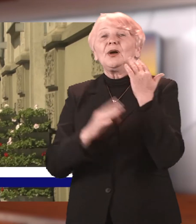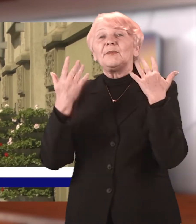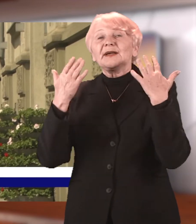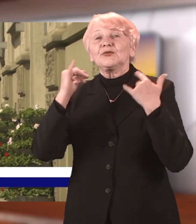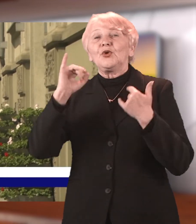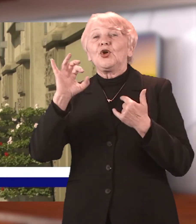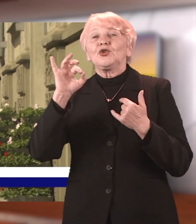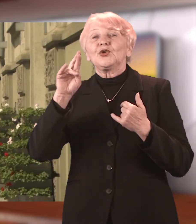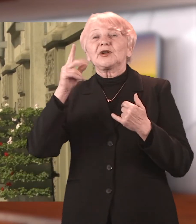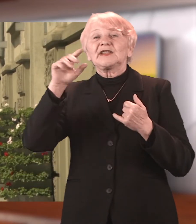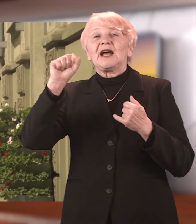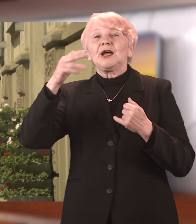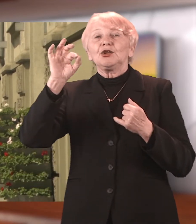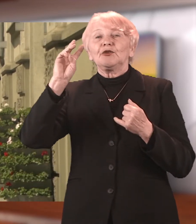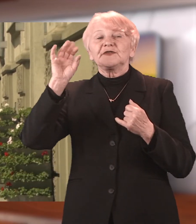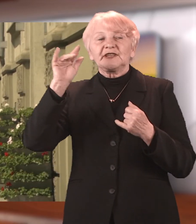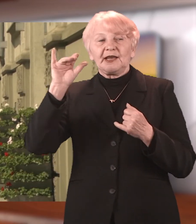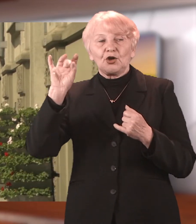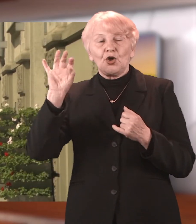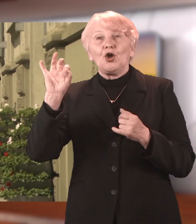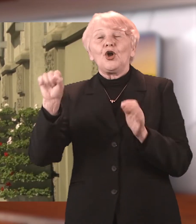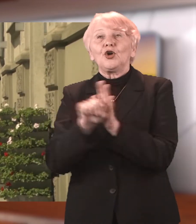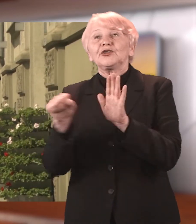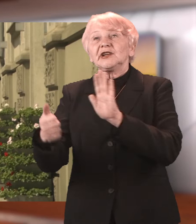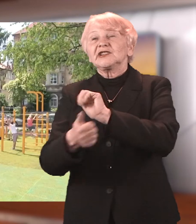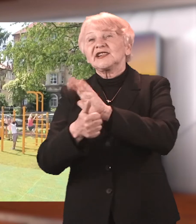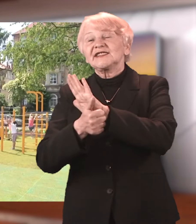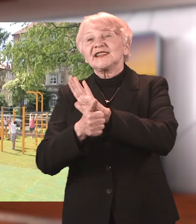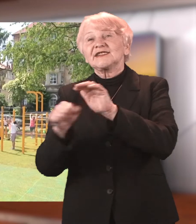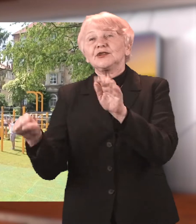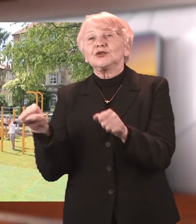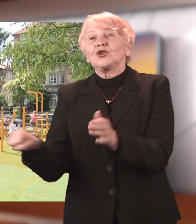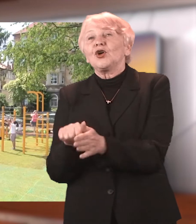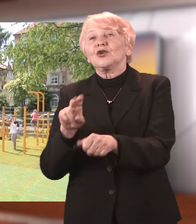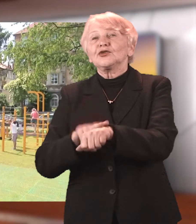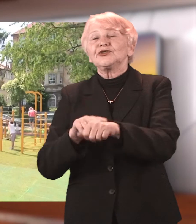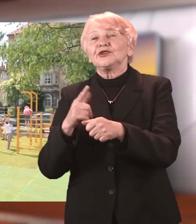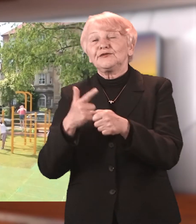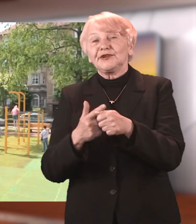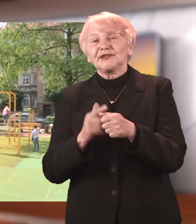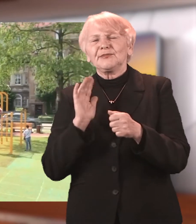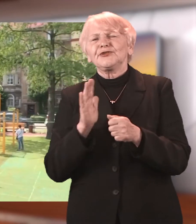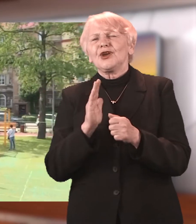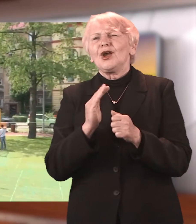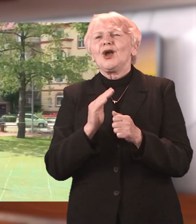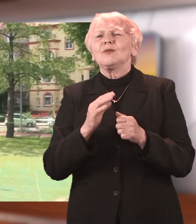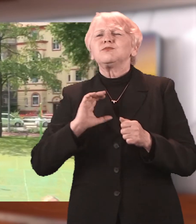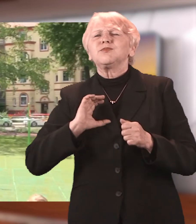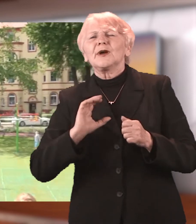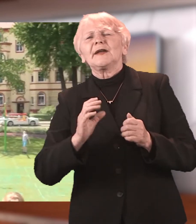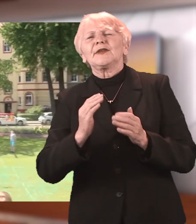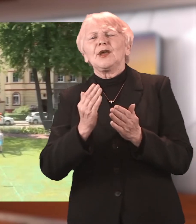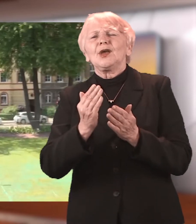Raciborzan, do Parku Jordanowskiego od godziny 16 do 20. Przygotowaliśmy bogaty w atrakcje program, będzie się działo, będą